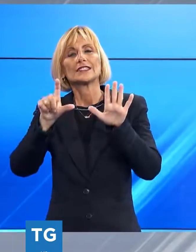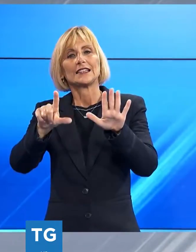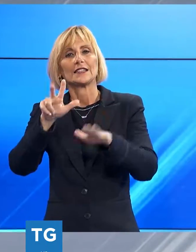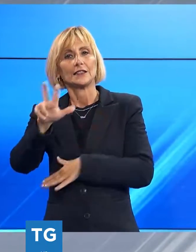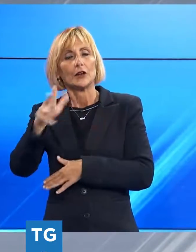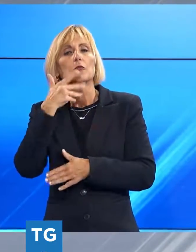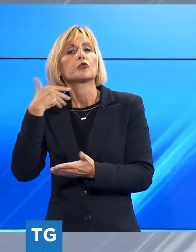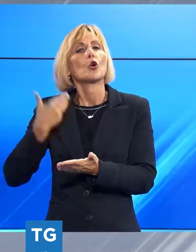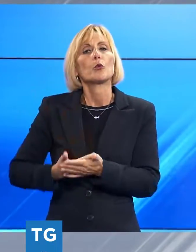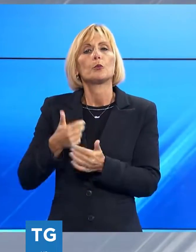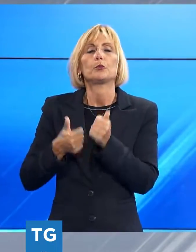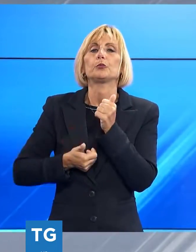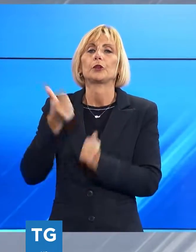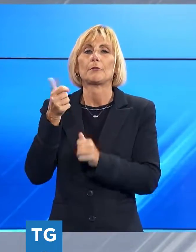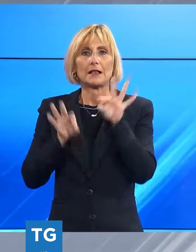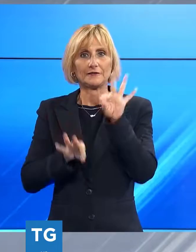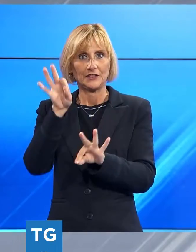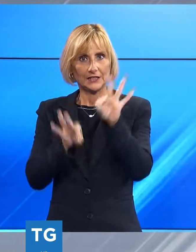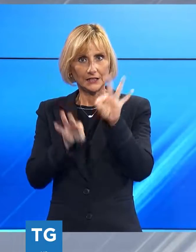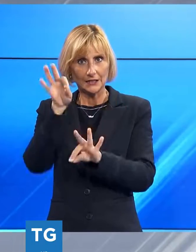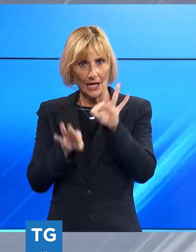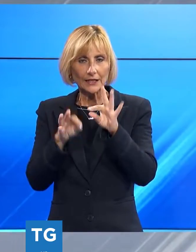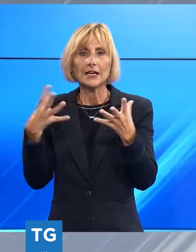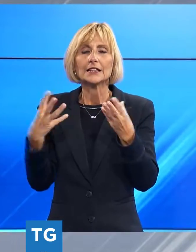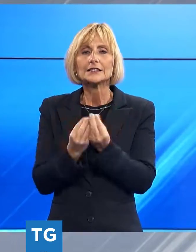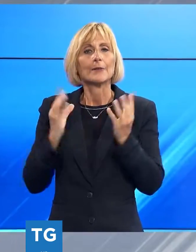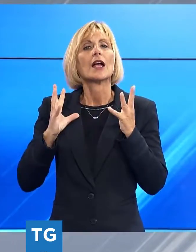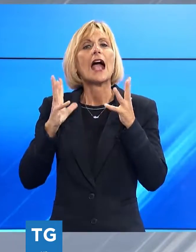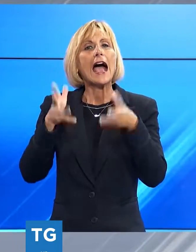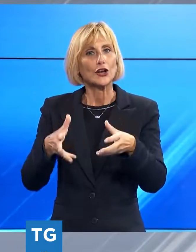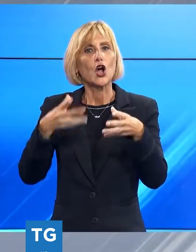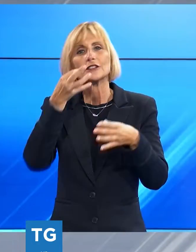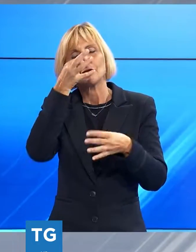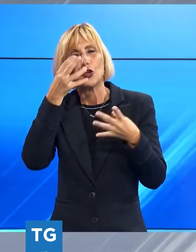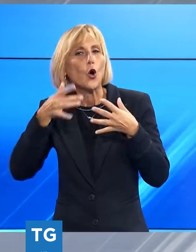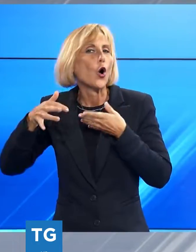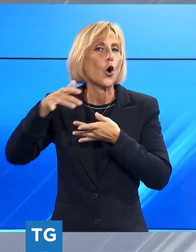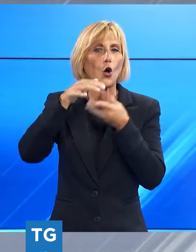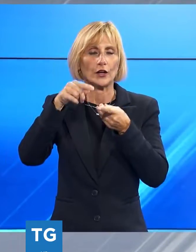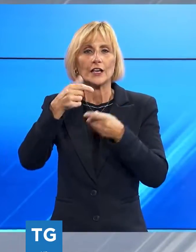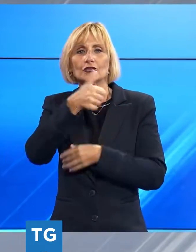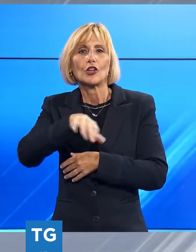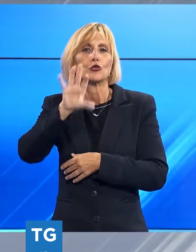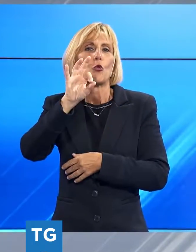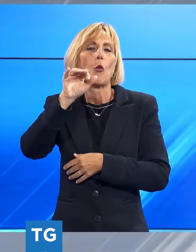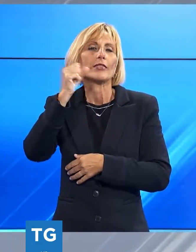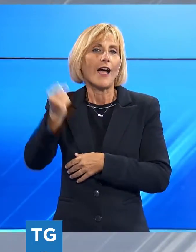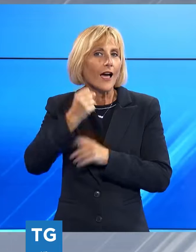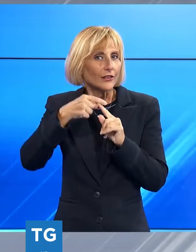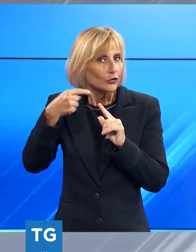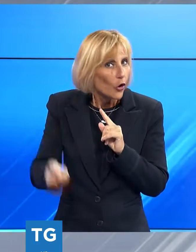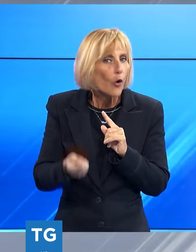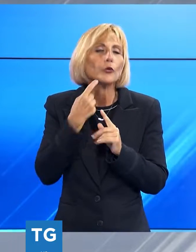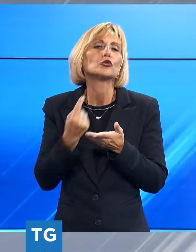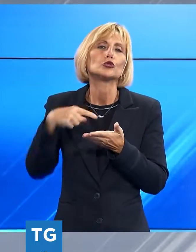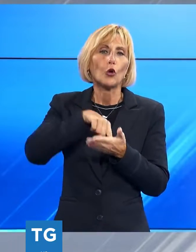proporre la prima sfilata in Viareggia, arricchita da carrozze decorate con fiori. 150 anni dopo, la festa si appresta a vivere fra le antiche mura.